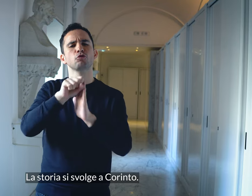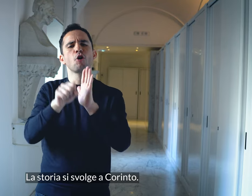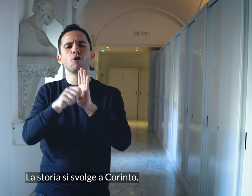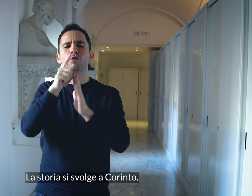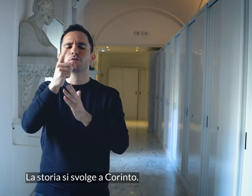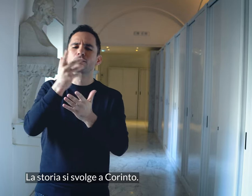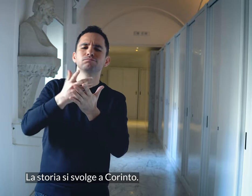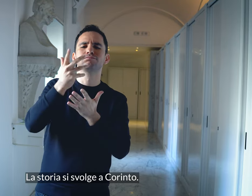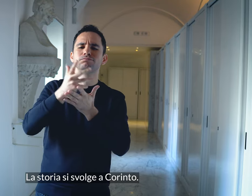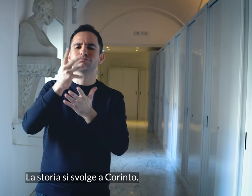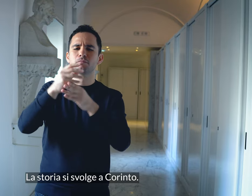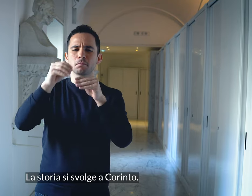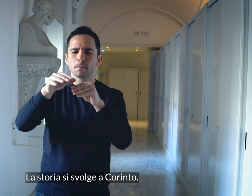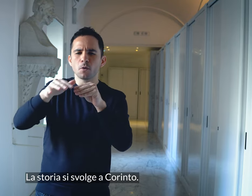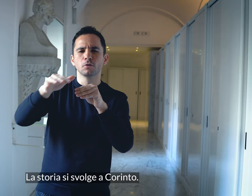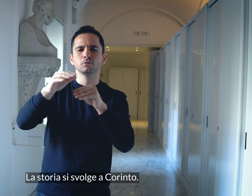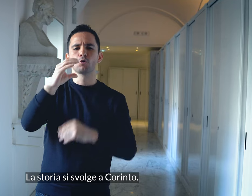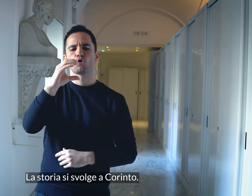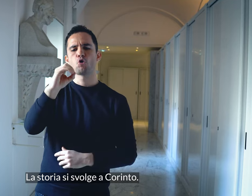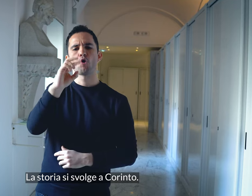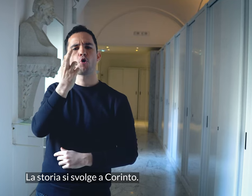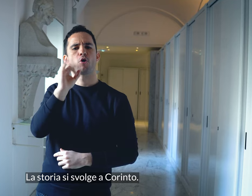La storia si svolge a Corinto.